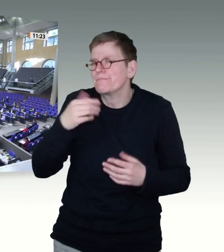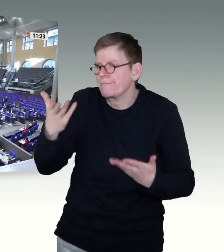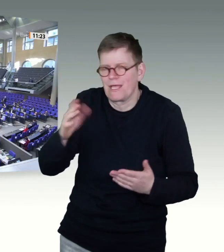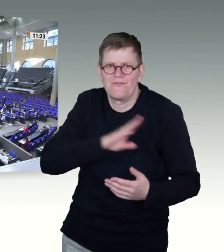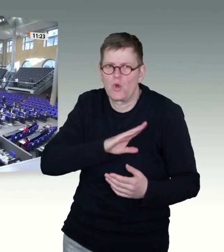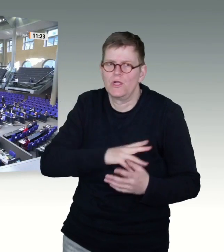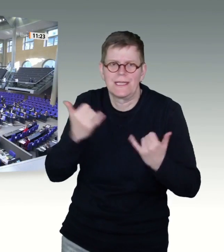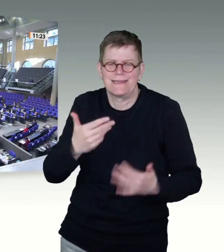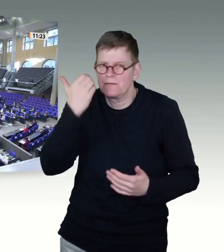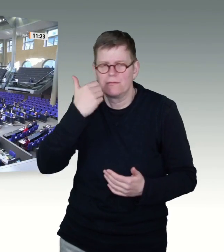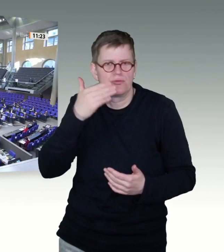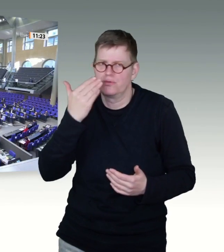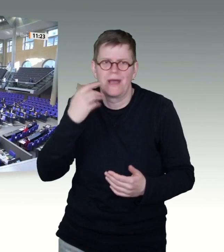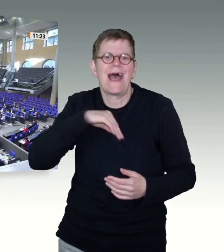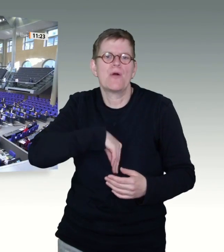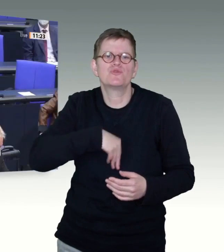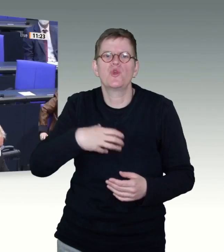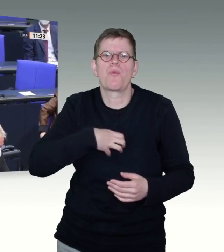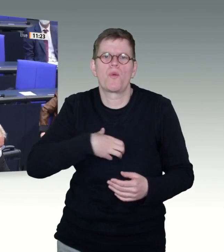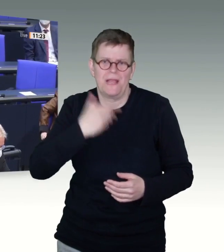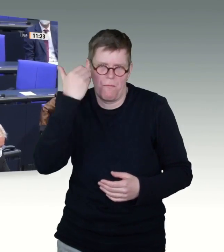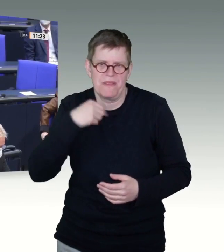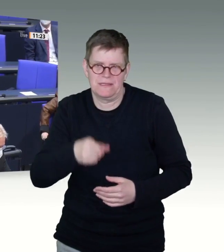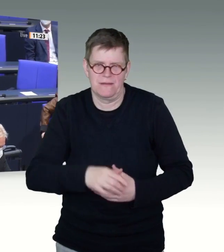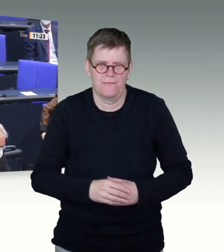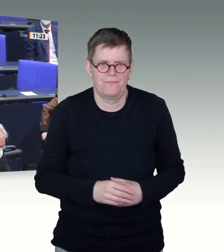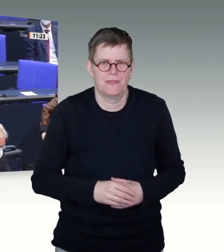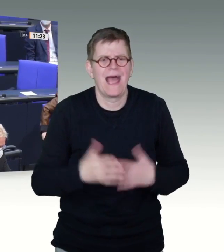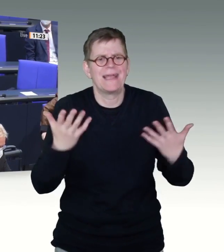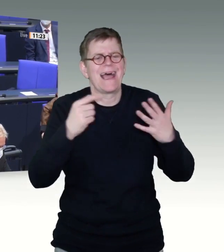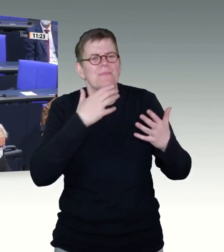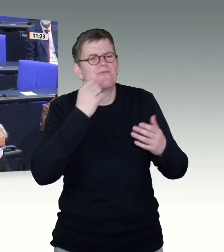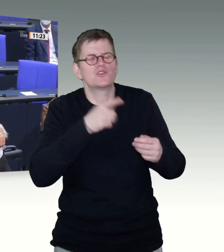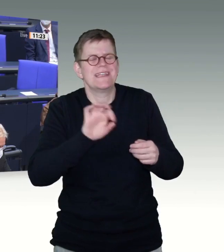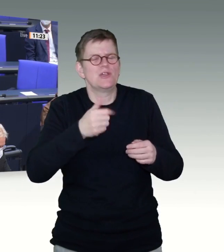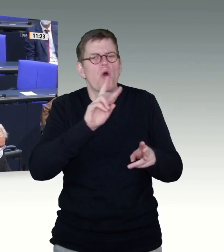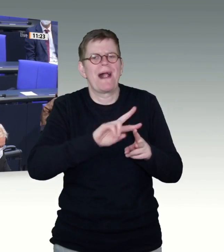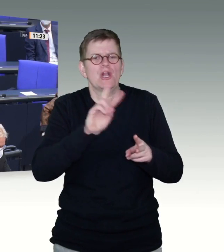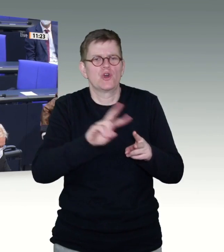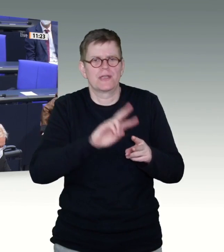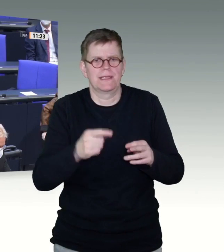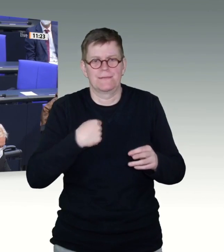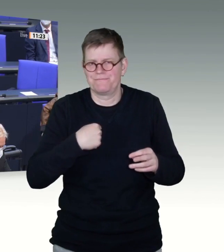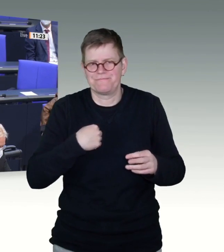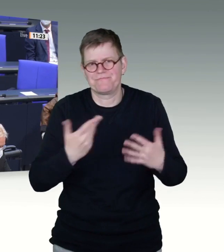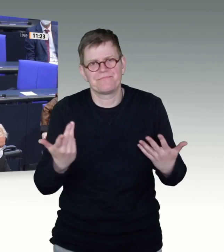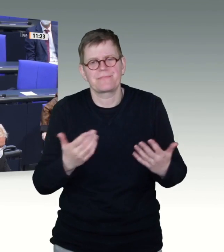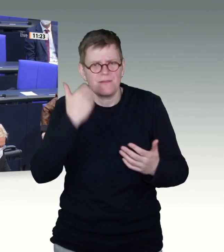Ich wollte es nur noch mal korrigieren, weil Sie, lieber Kollege, es hier falsch zitiert haben. Ich habe nicht gesagt, dass alles rund läuft. Ich würde es mir